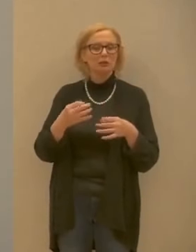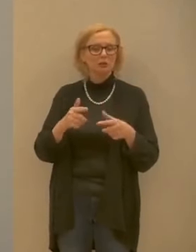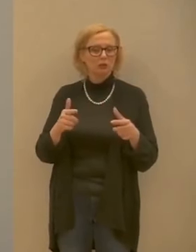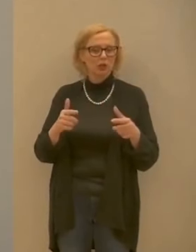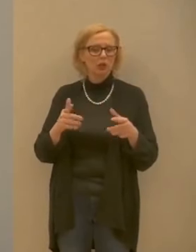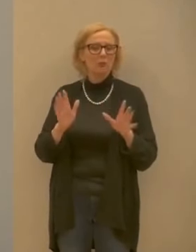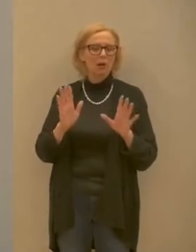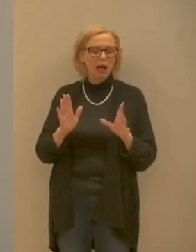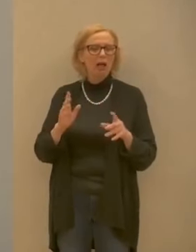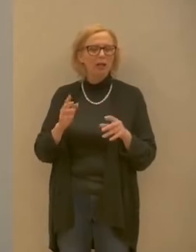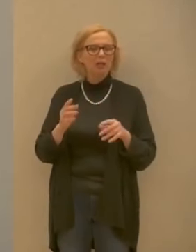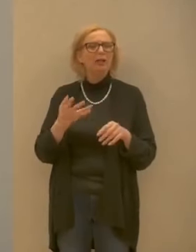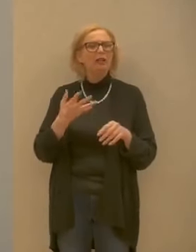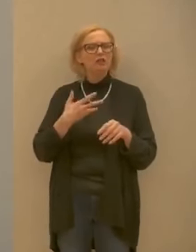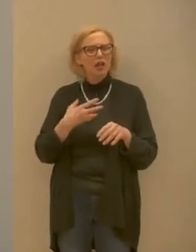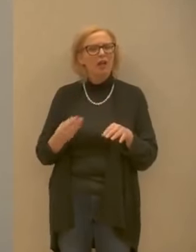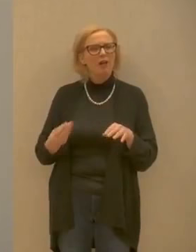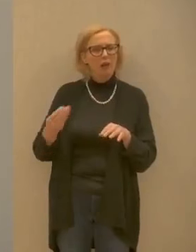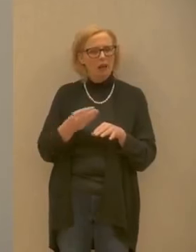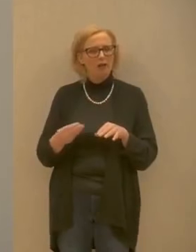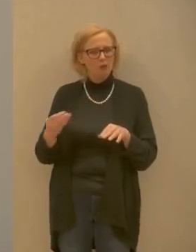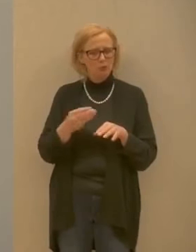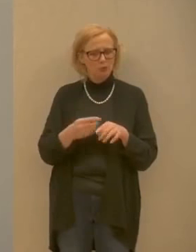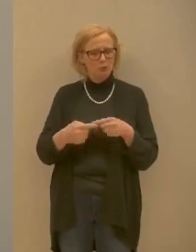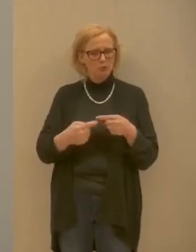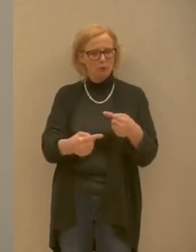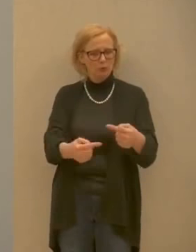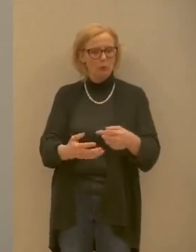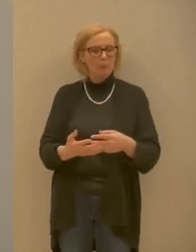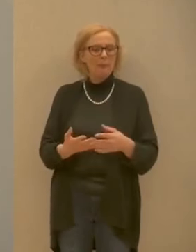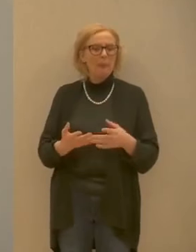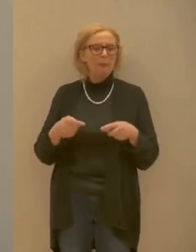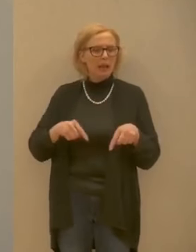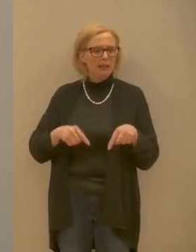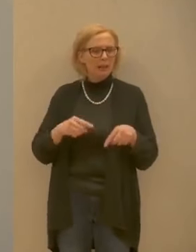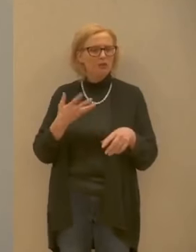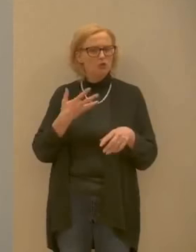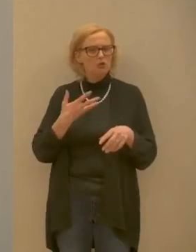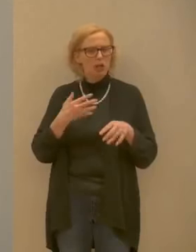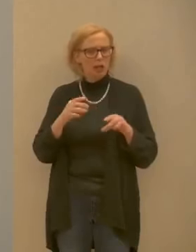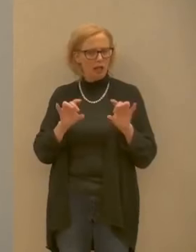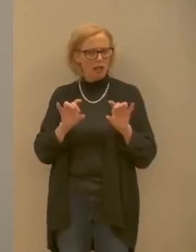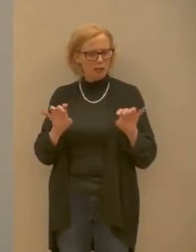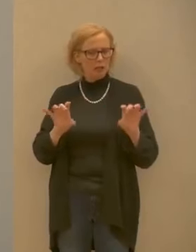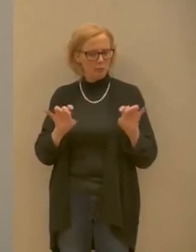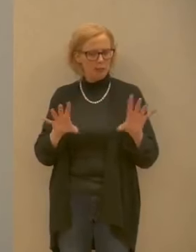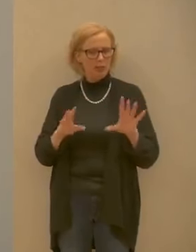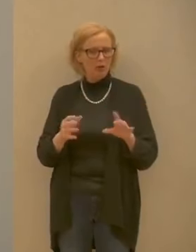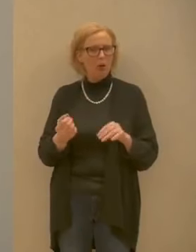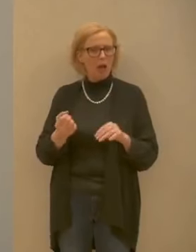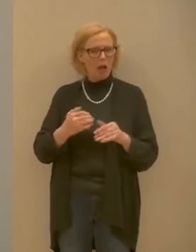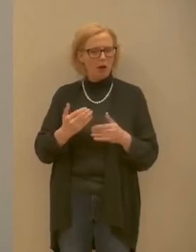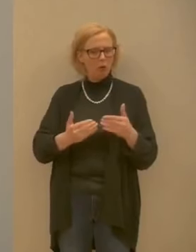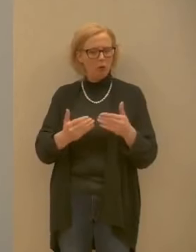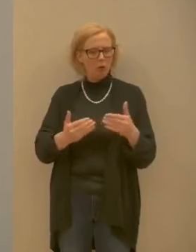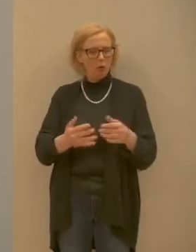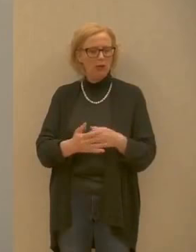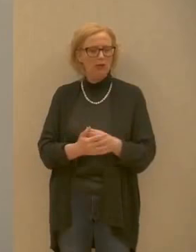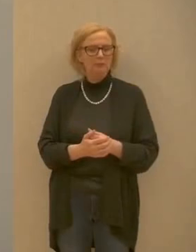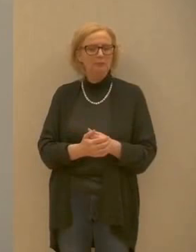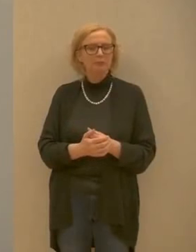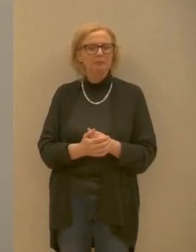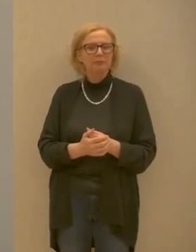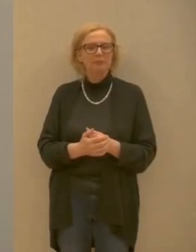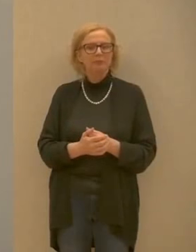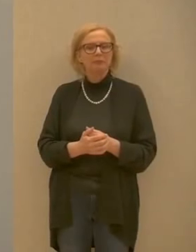allestimento comunque in questo momento abbiamo ancora una buona capacità di risposta in termini di posti letto